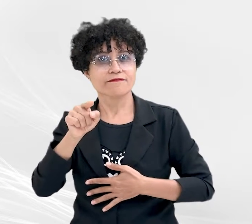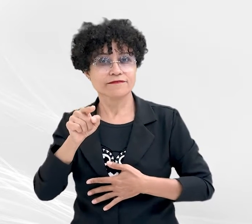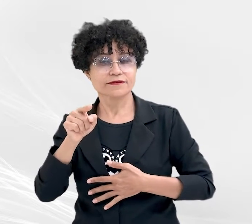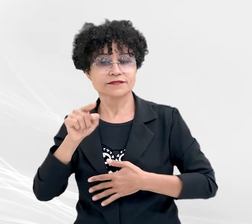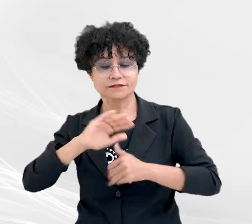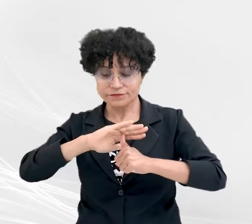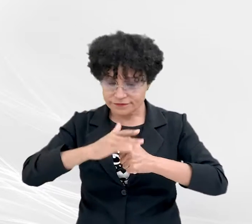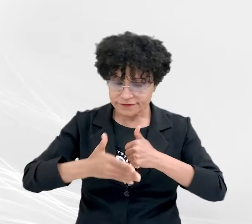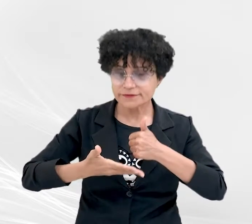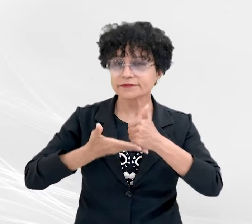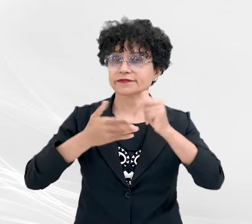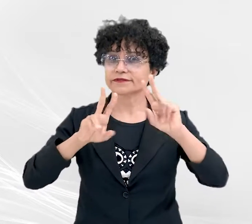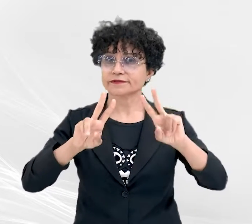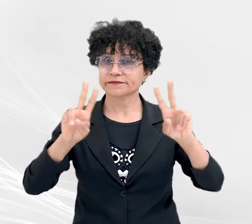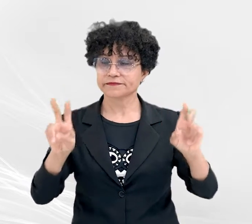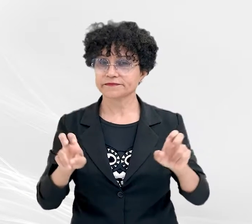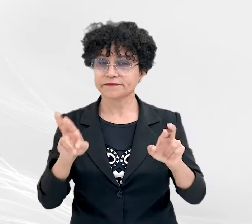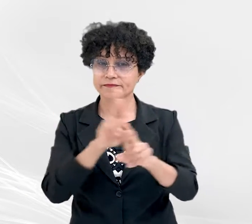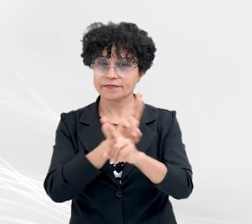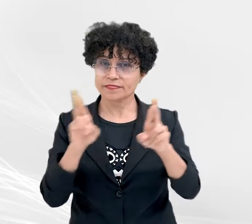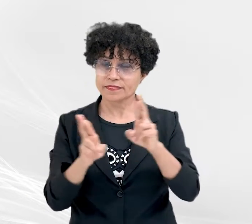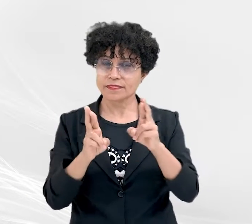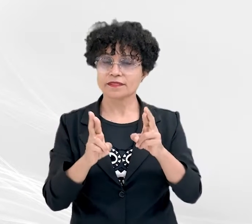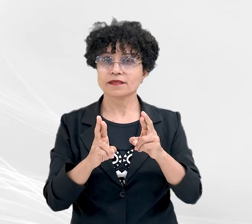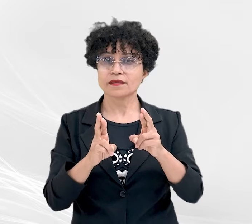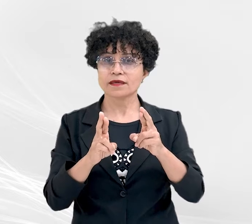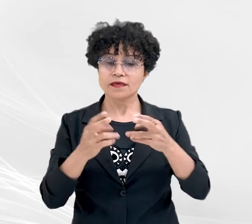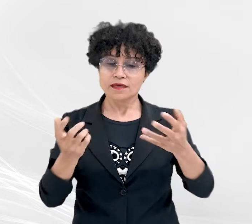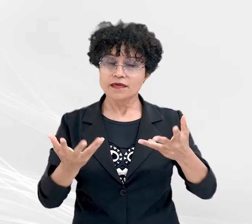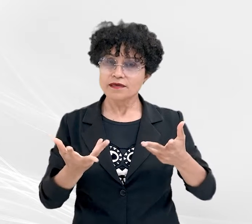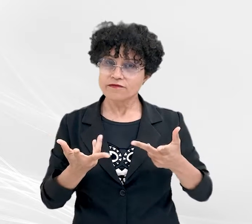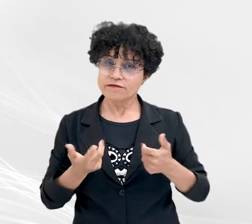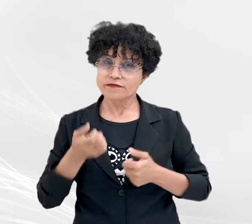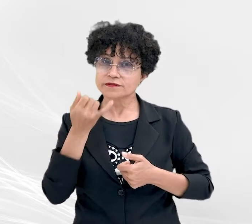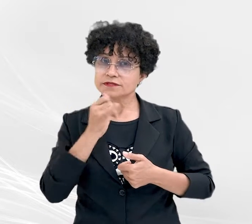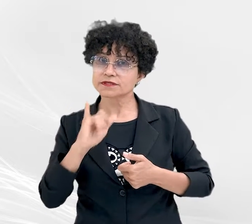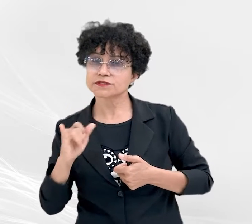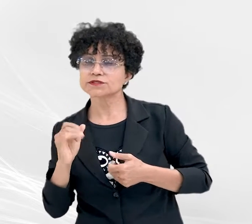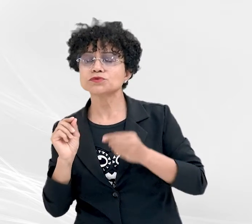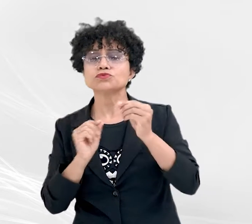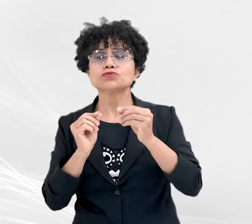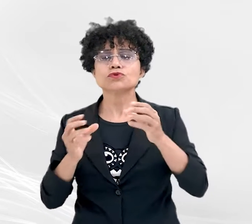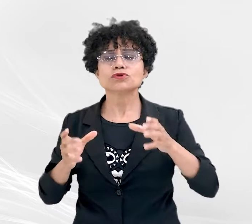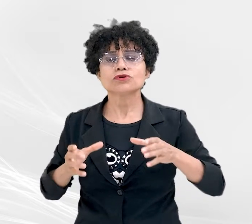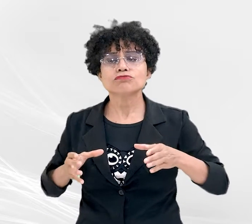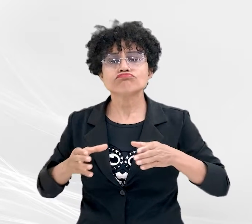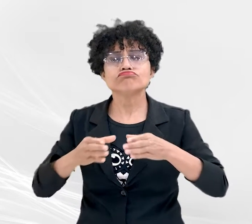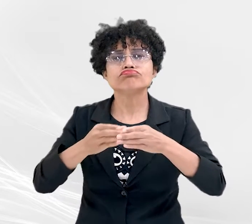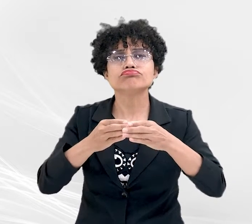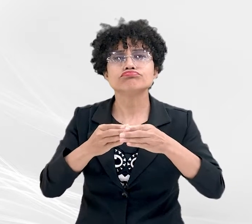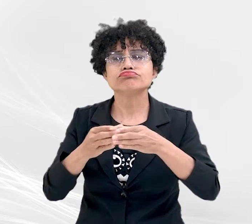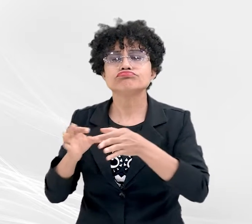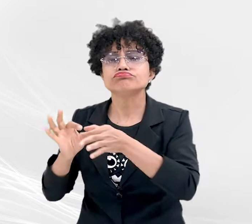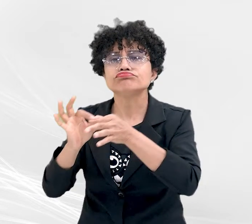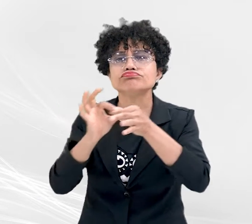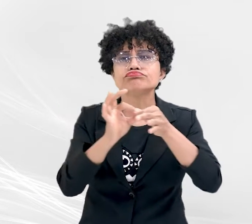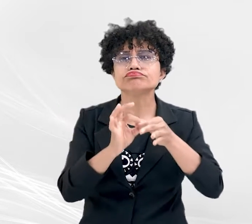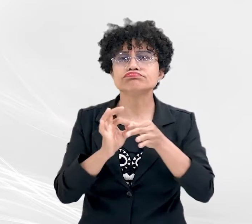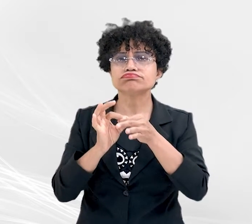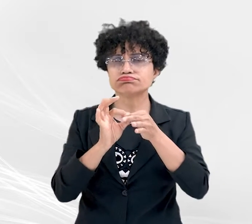sustentabilidade. Eficiência energética consiste num conjunto de ações que busca a racionalização